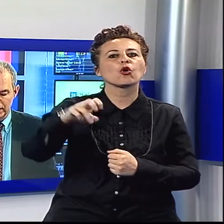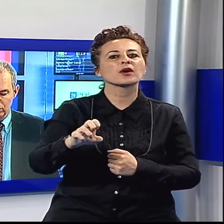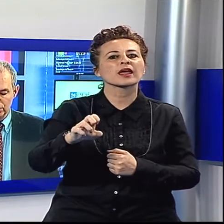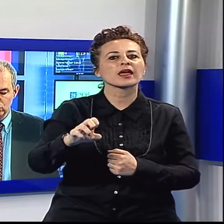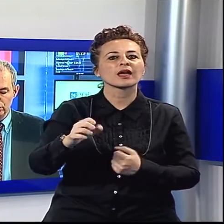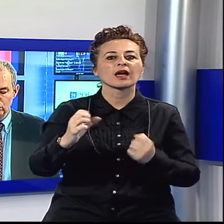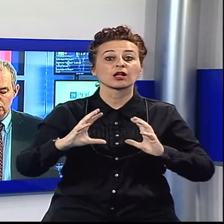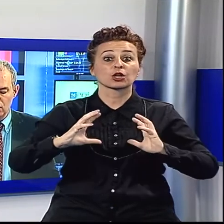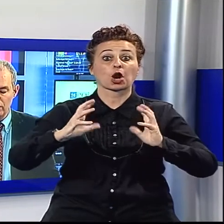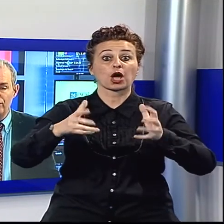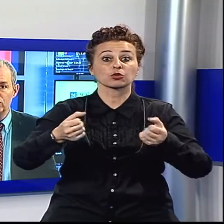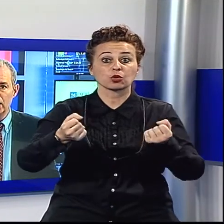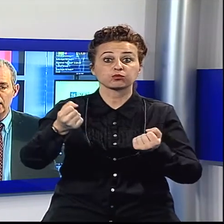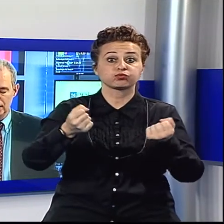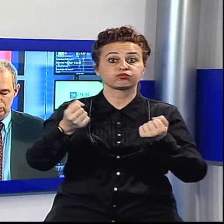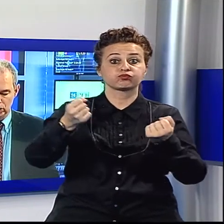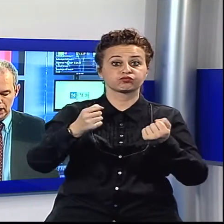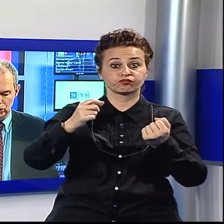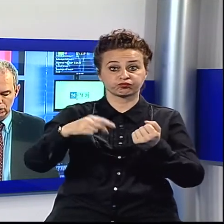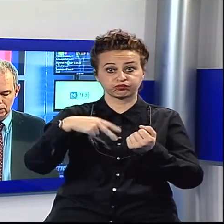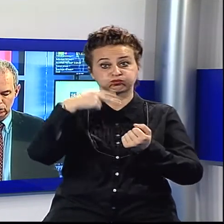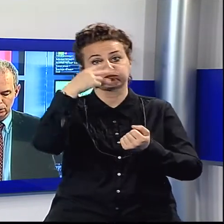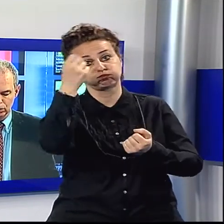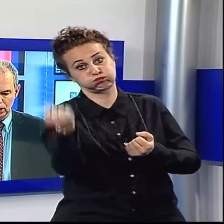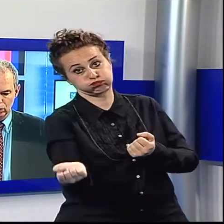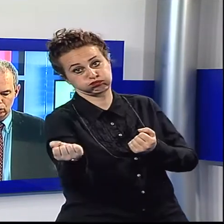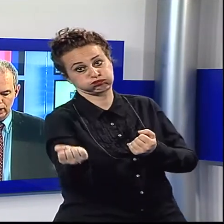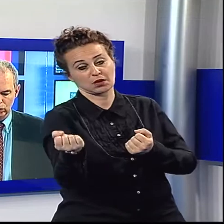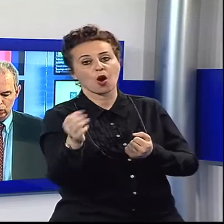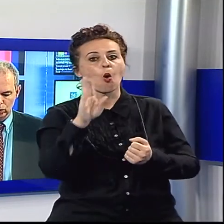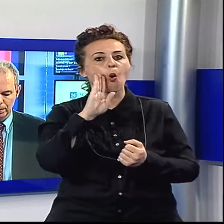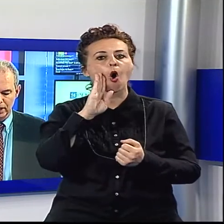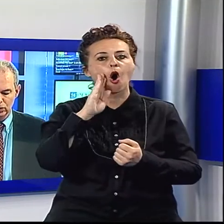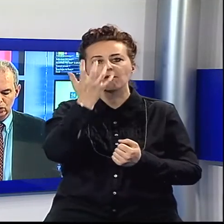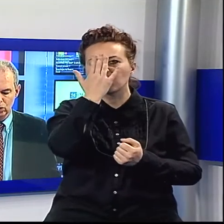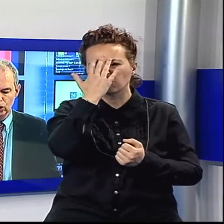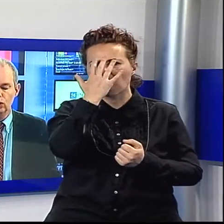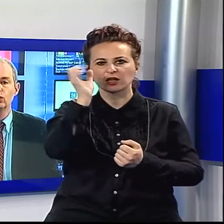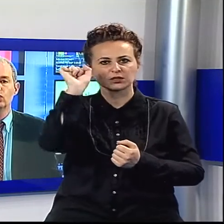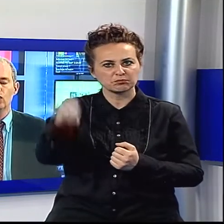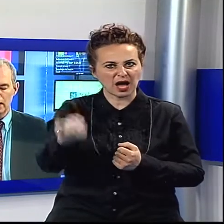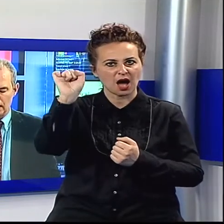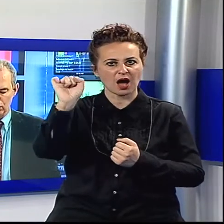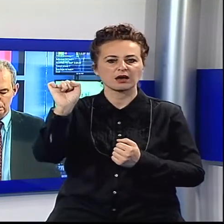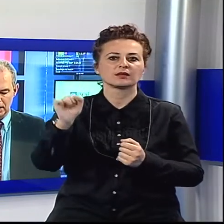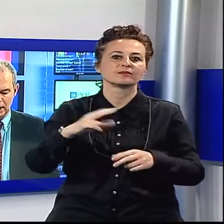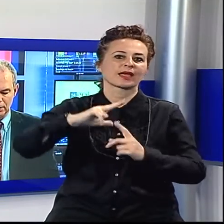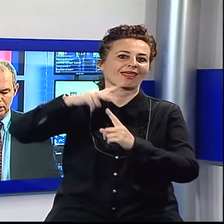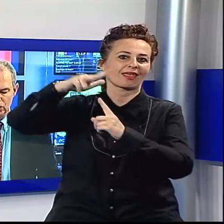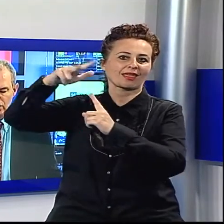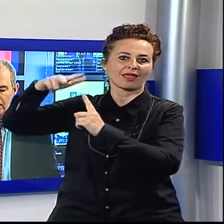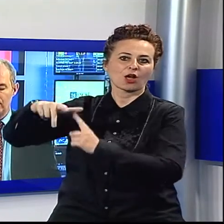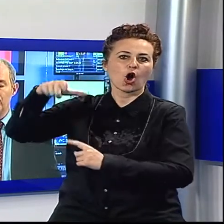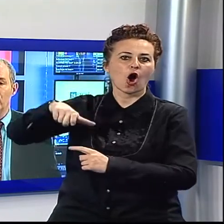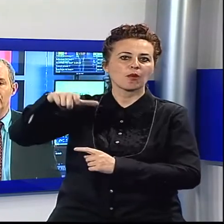'uomo che era alla guida ha subito un trauma facciale e toracico. È stato trasportato con l'elisoccorso Pegaso in codice rosso all'ospedale